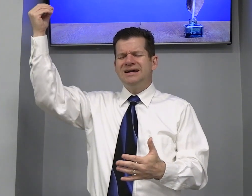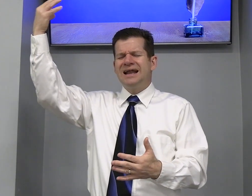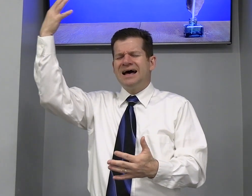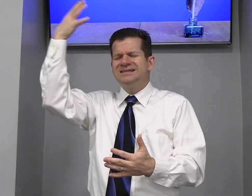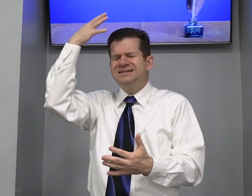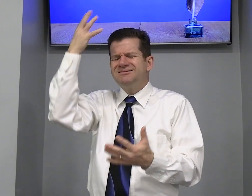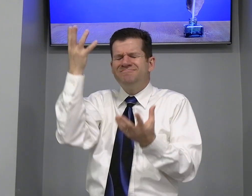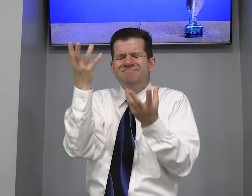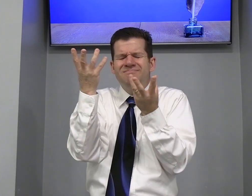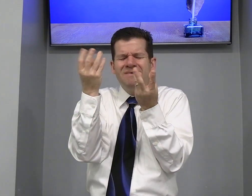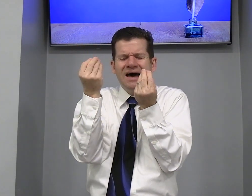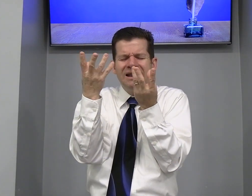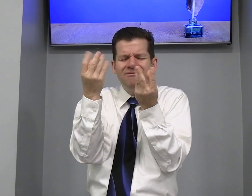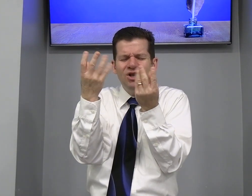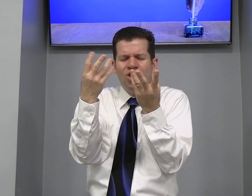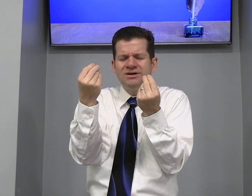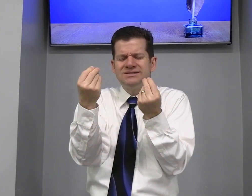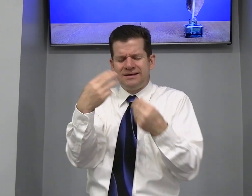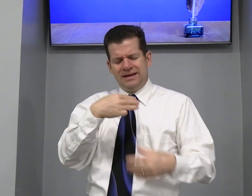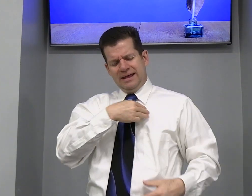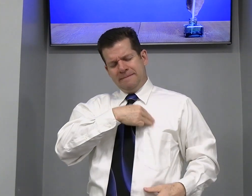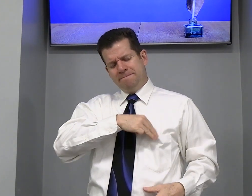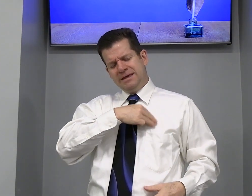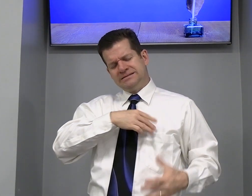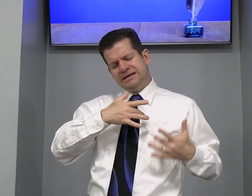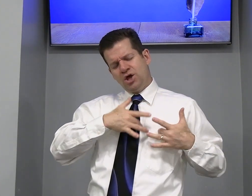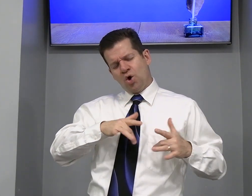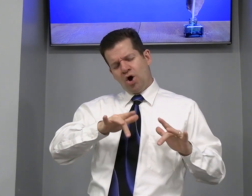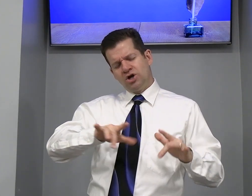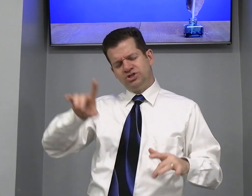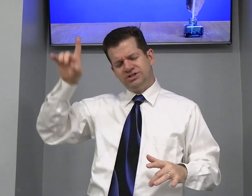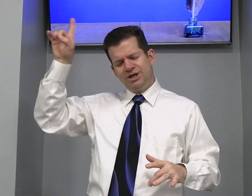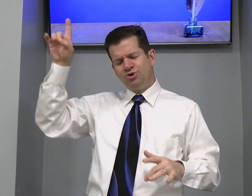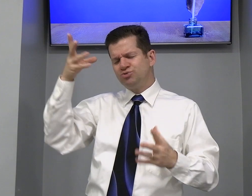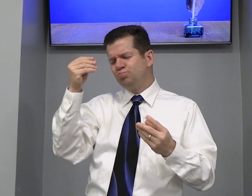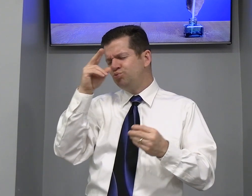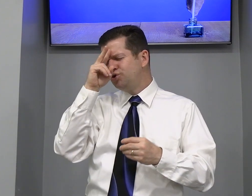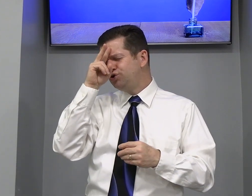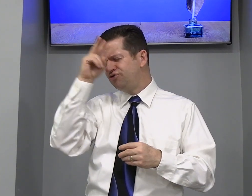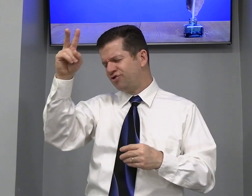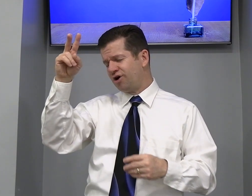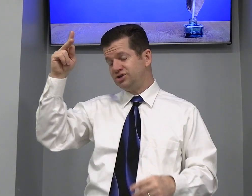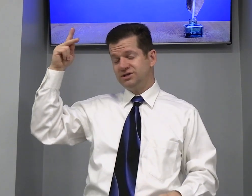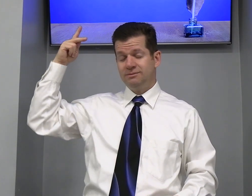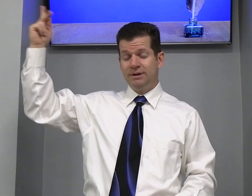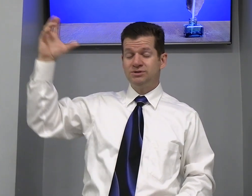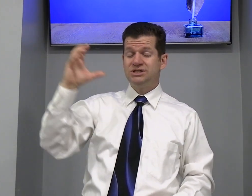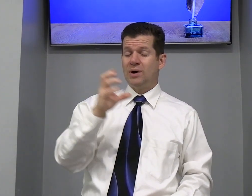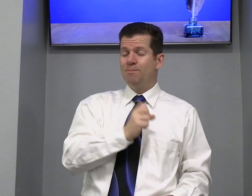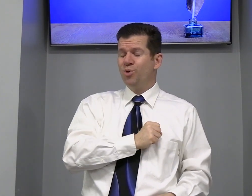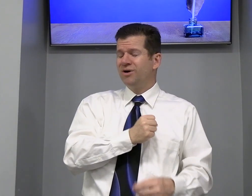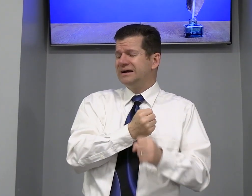graça Maravilhosa Misericórdia De Deus Muito forte Pelo seu amor